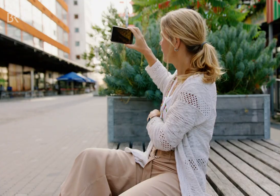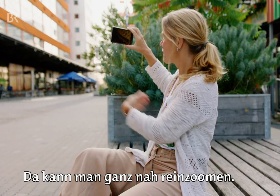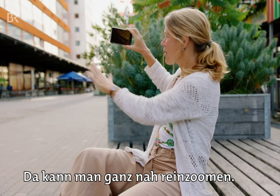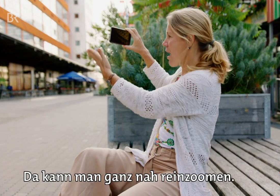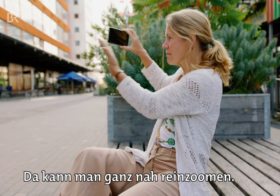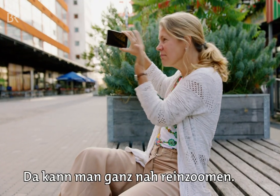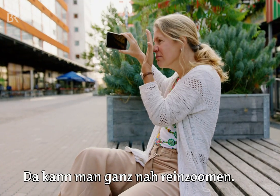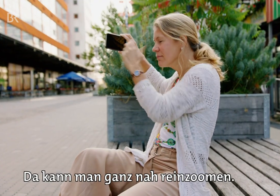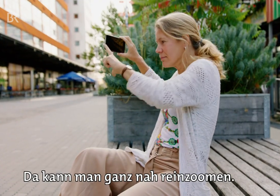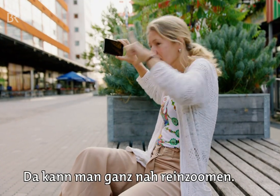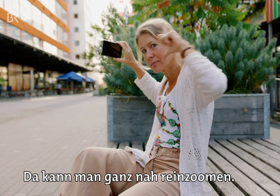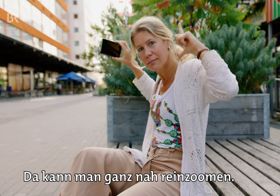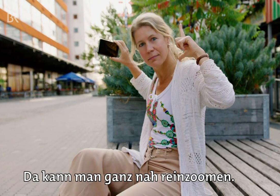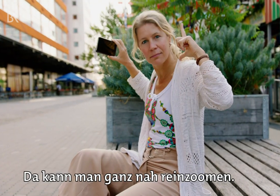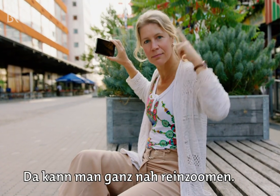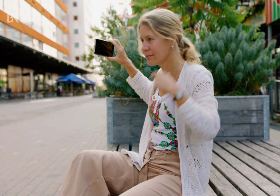Da kann man ganz nah reinzoomen.